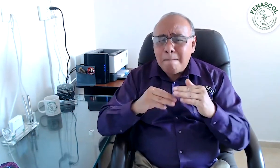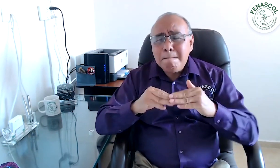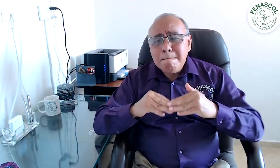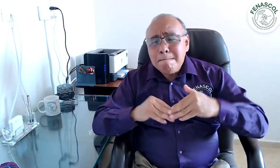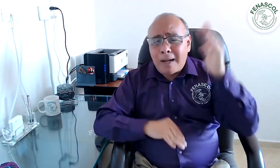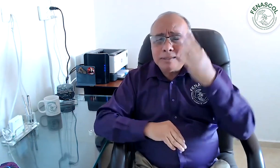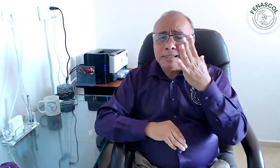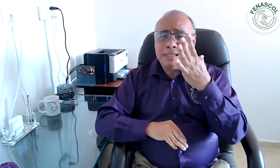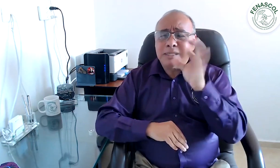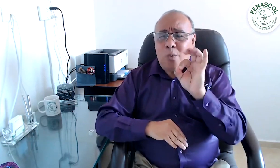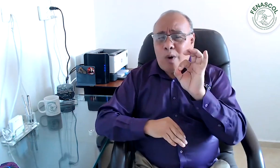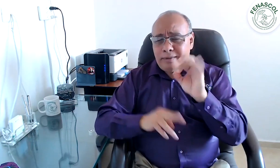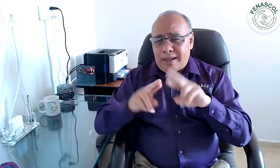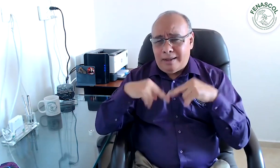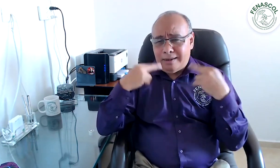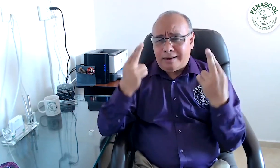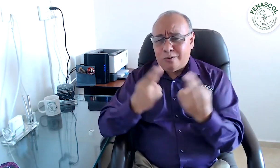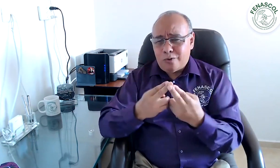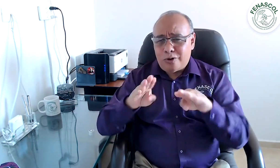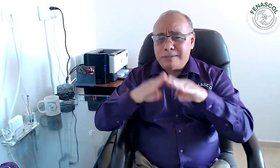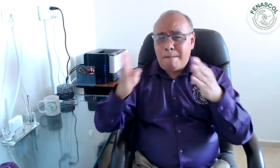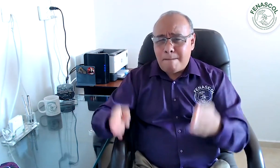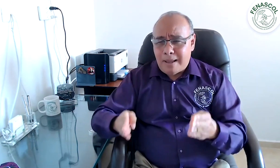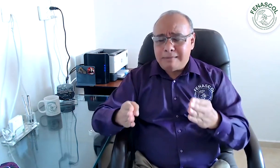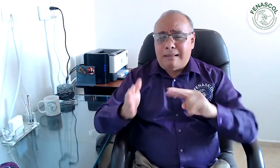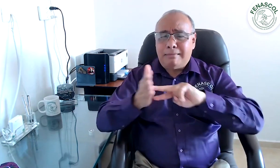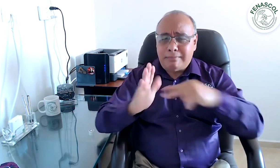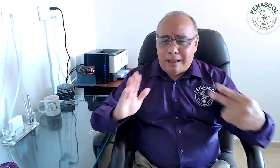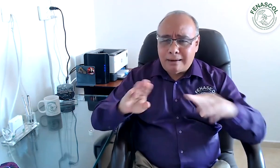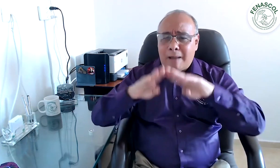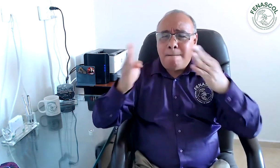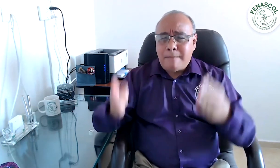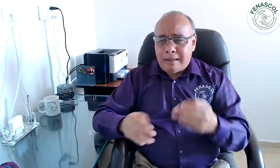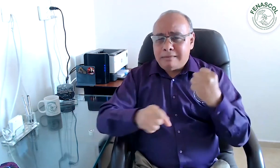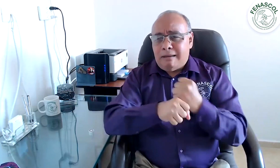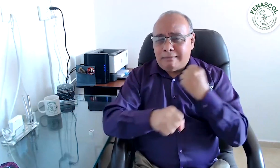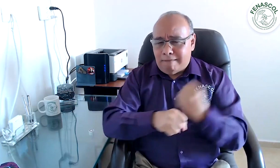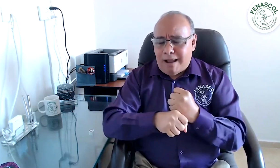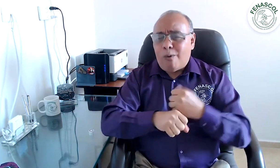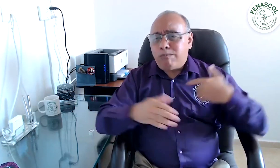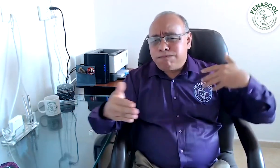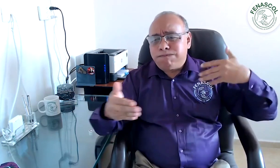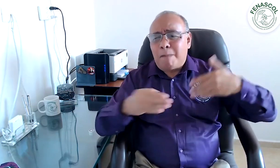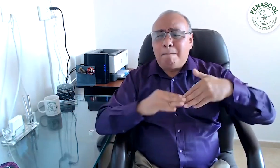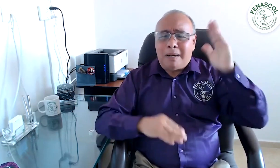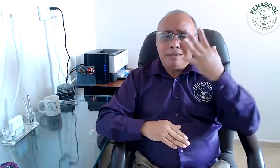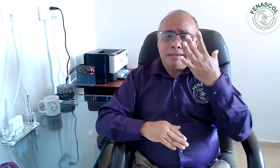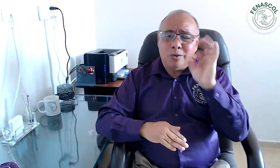de trabajo. Más de 50 reuniones entre mesas técnicas y mesas de trabajo.